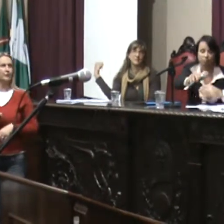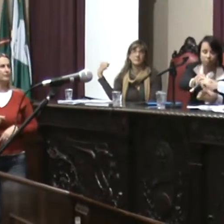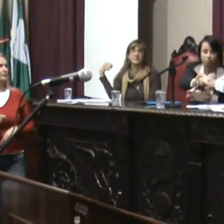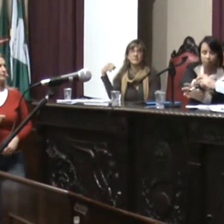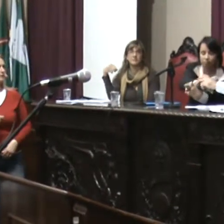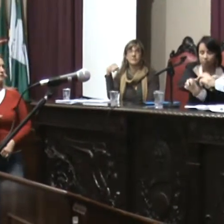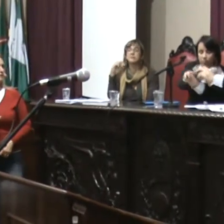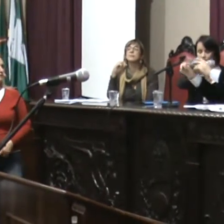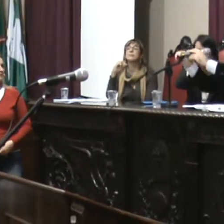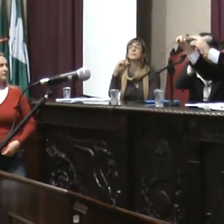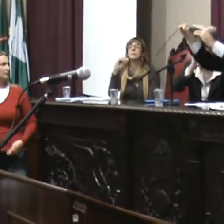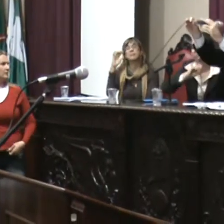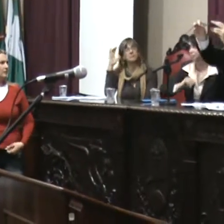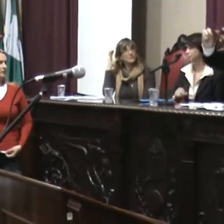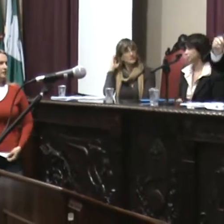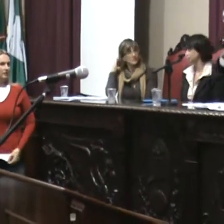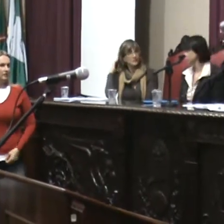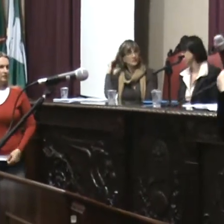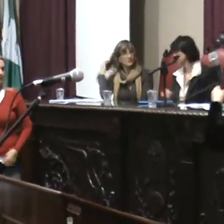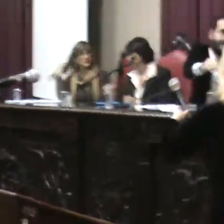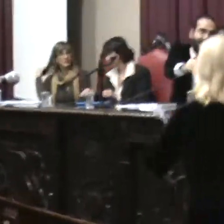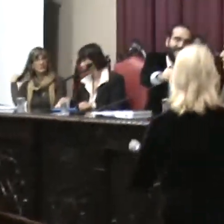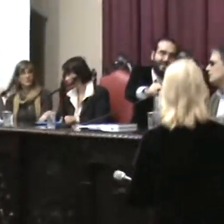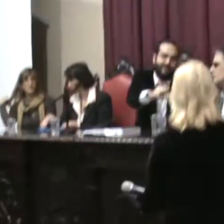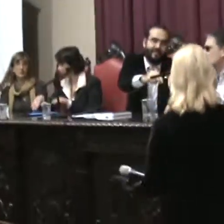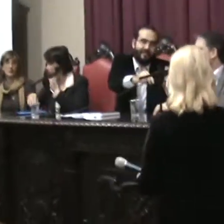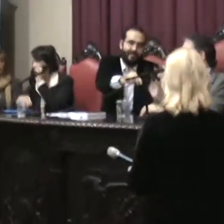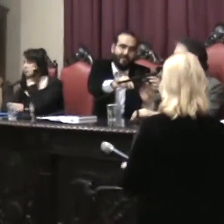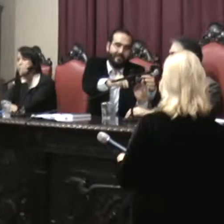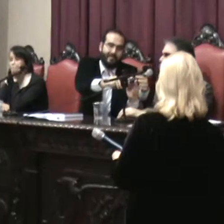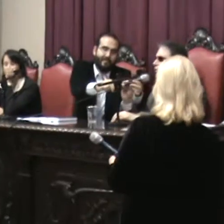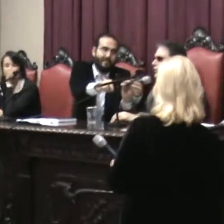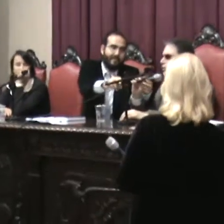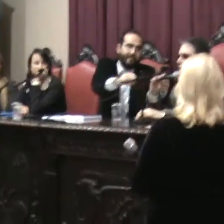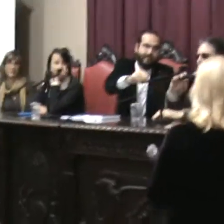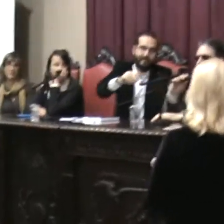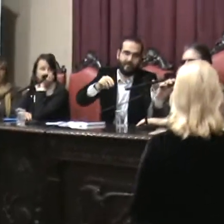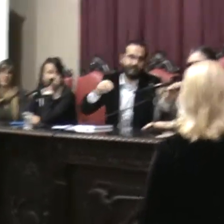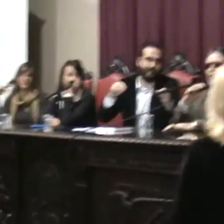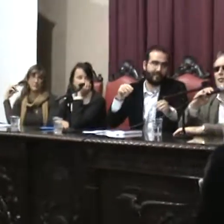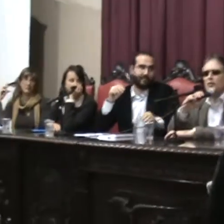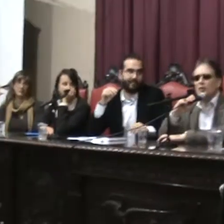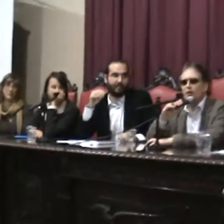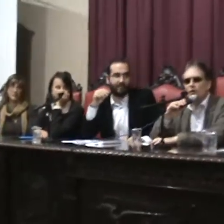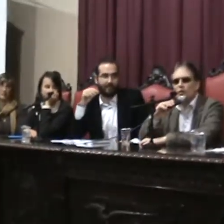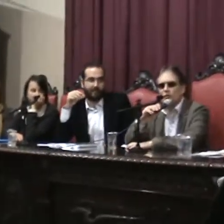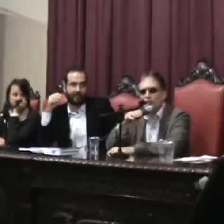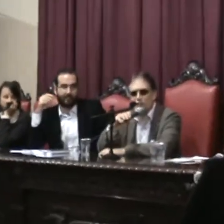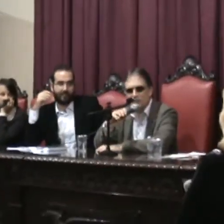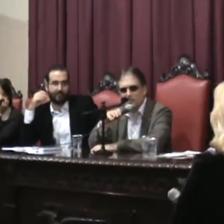tenho envolvimento maior com questões